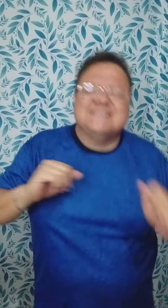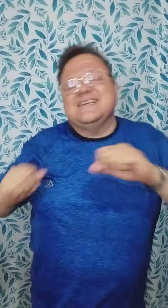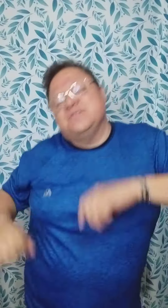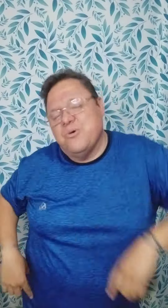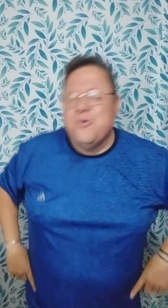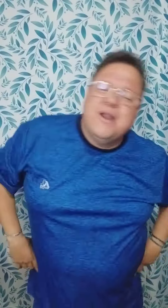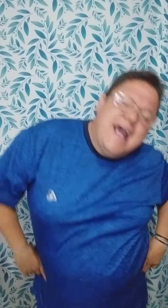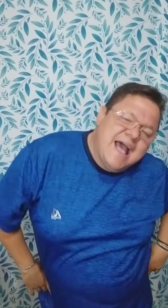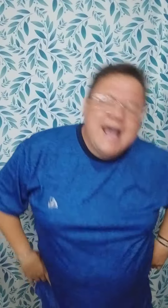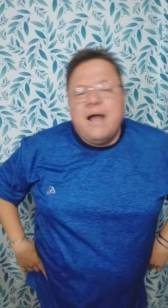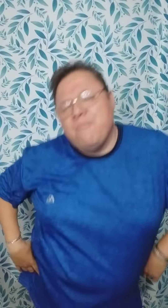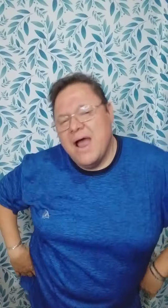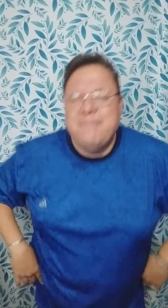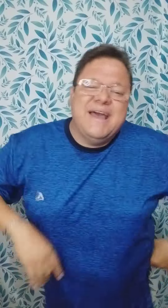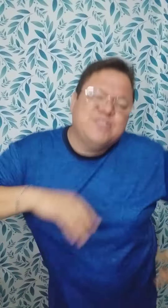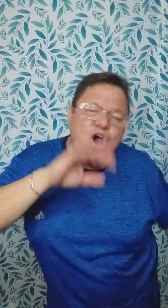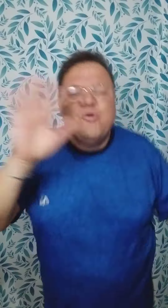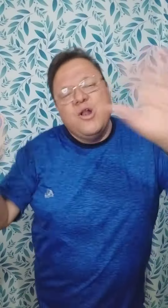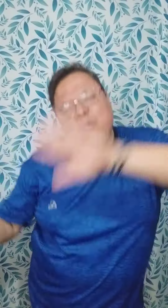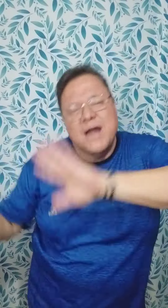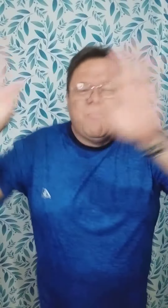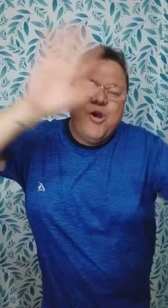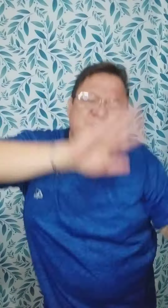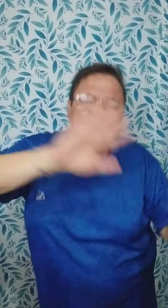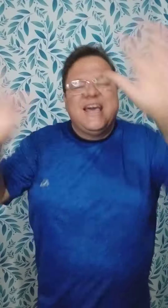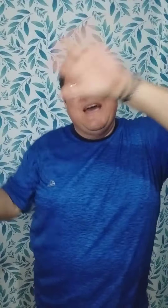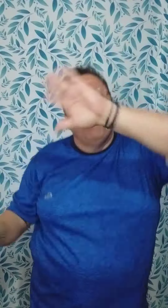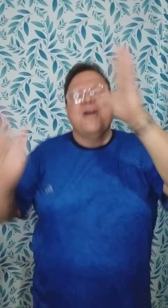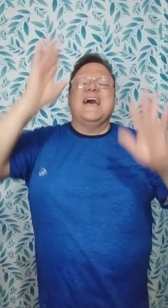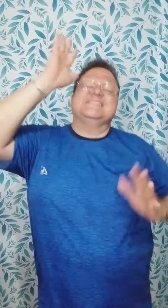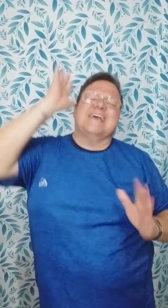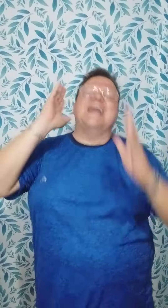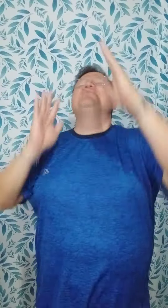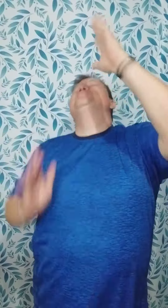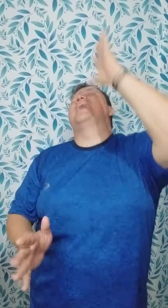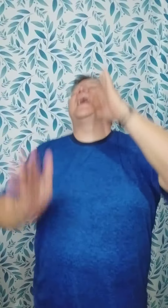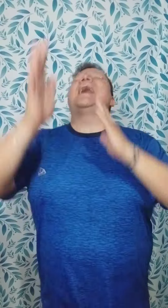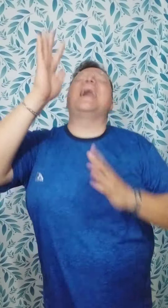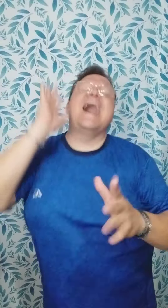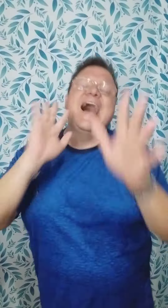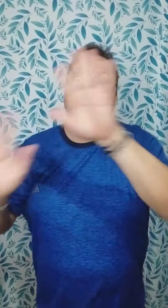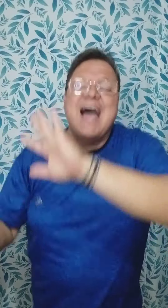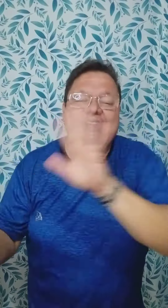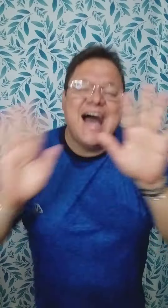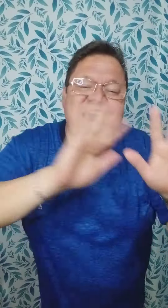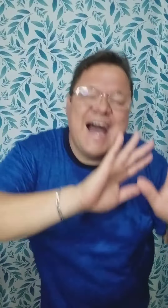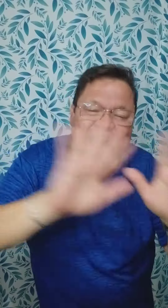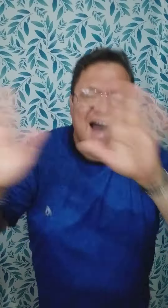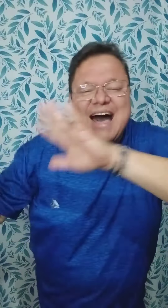cintura Mueve todo el cuerpo, yo te voy a saludar